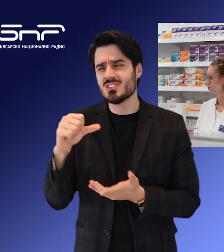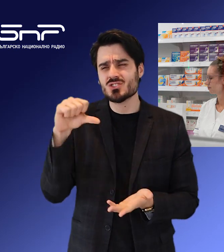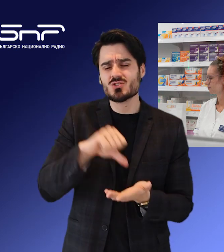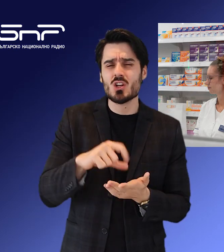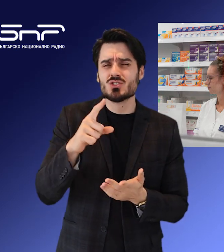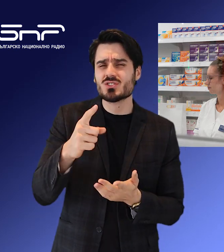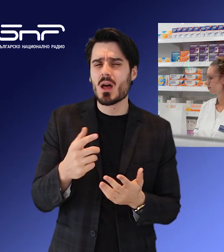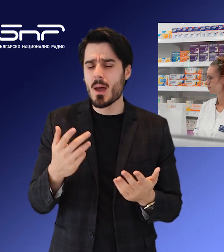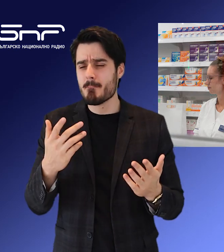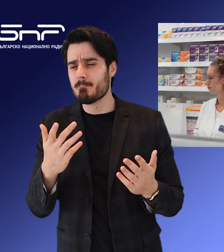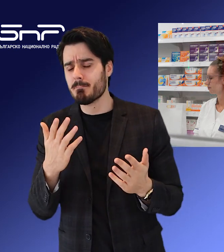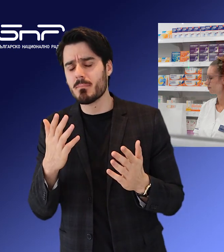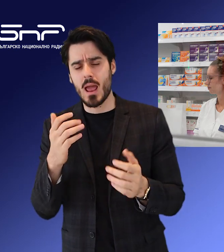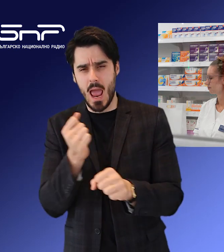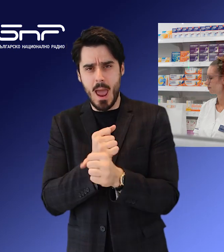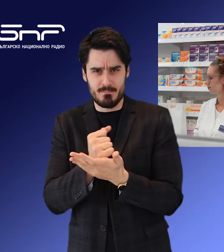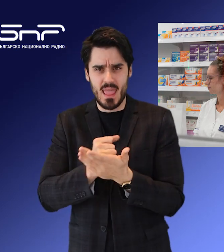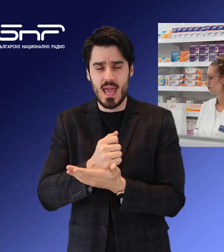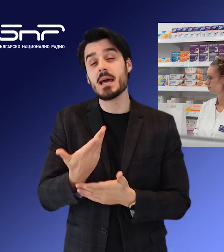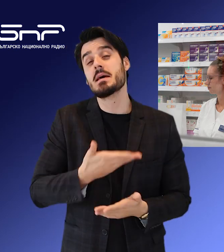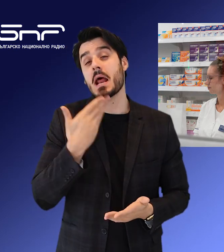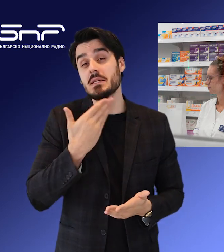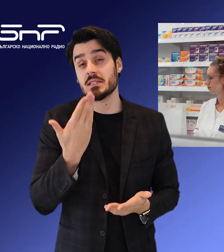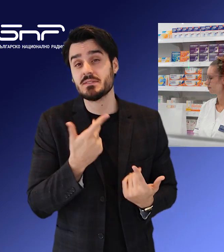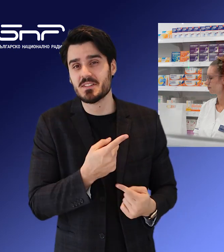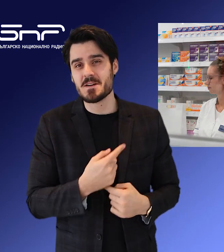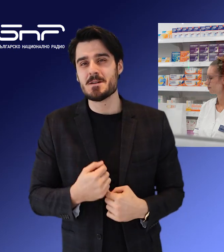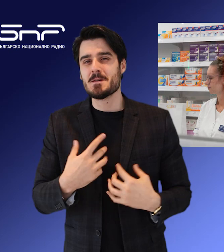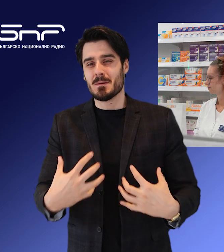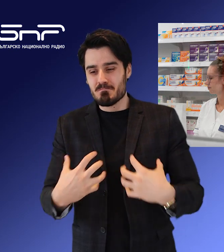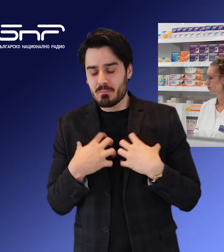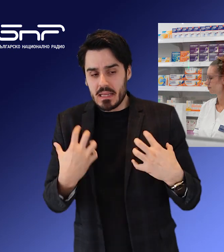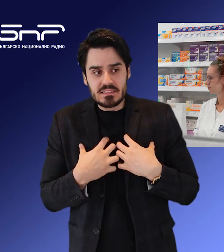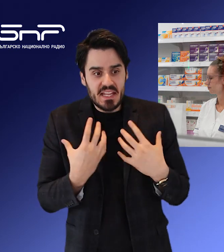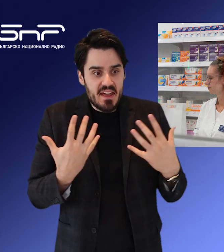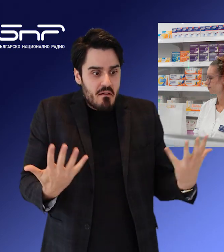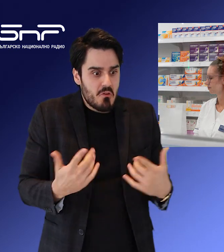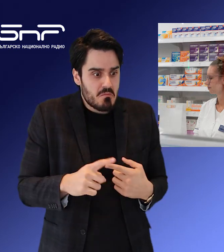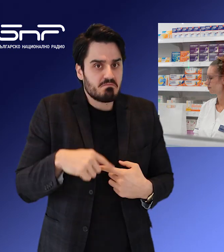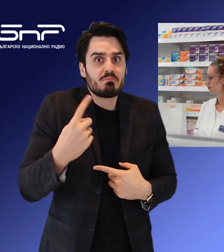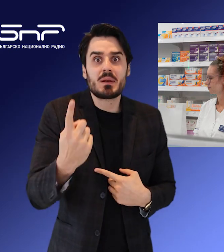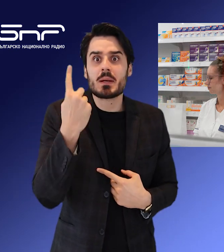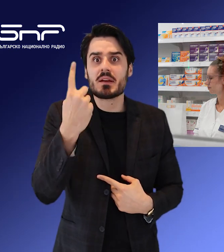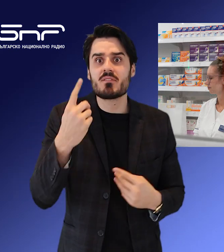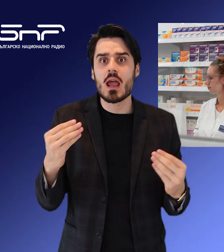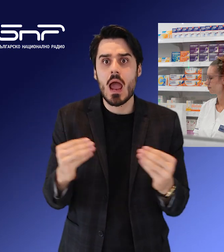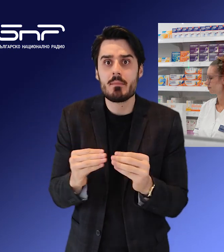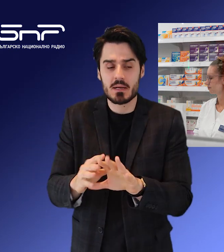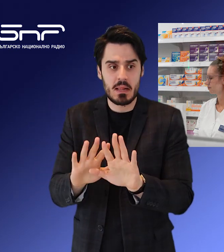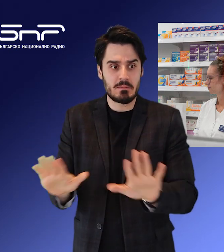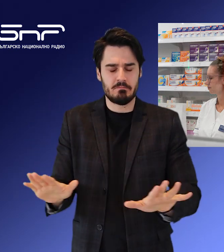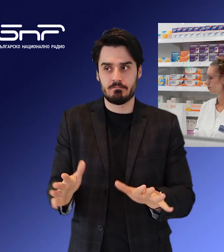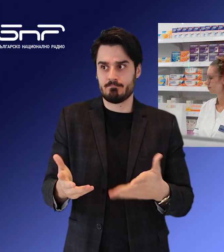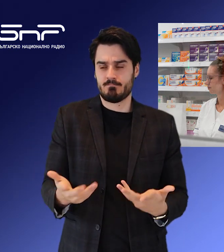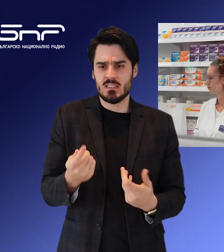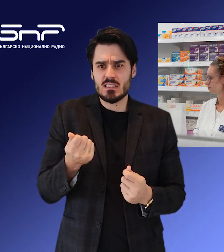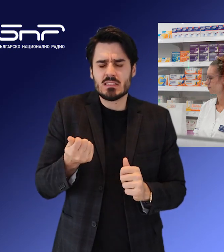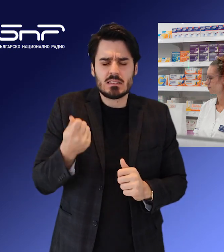аптеки, Маргарита Грутанова, нека да чуе. При теснение, какво ще се случи след първи април, особено скъпоструващото